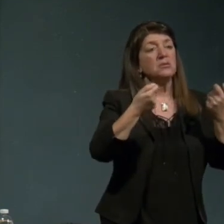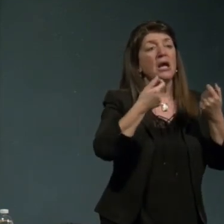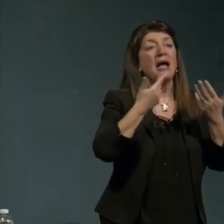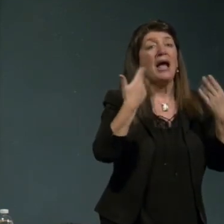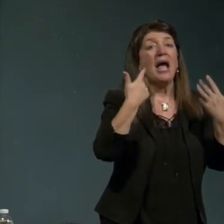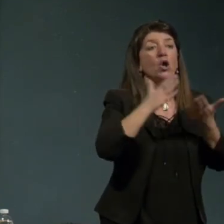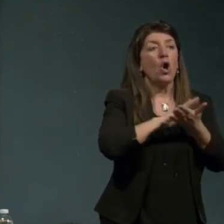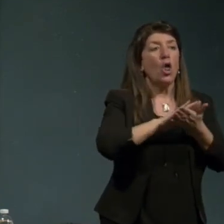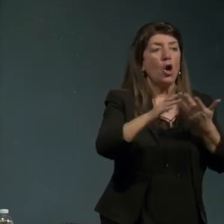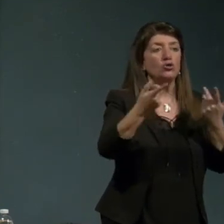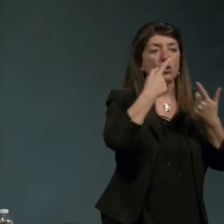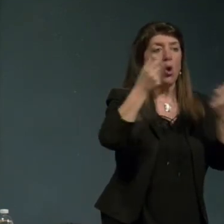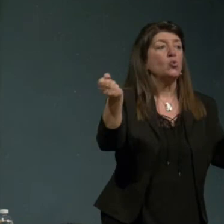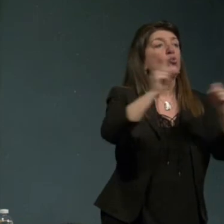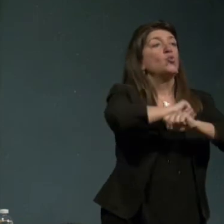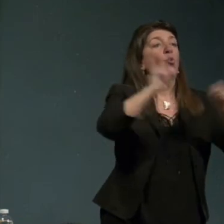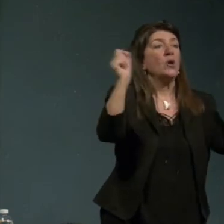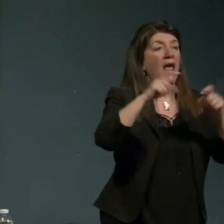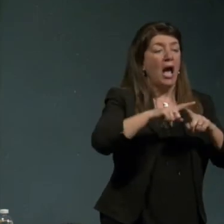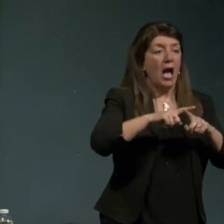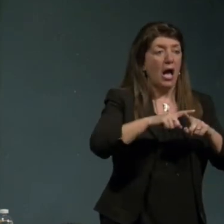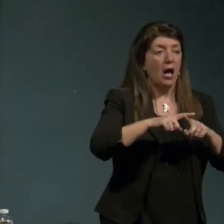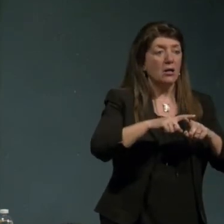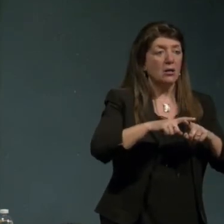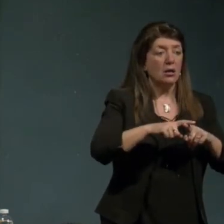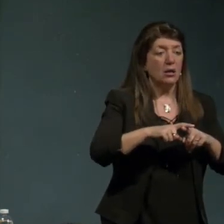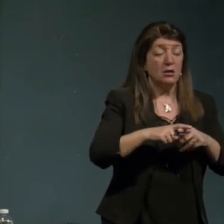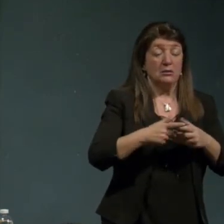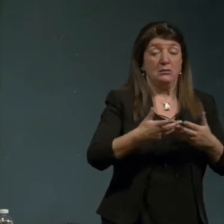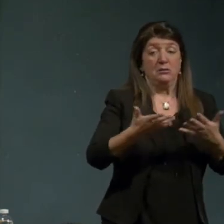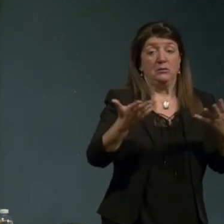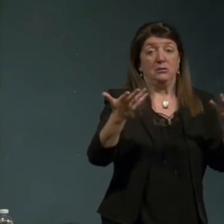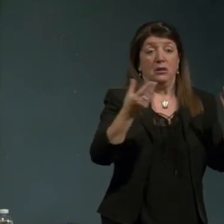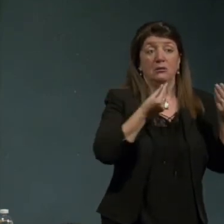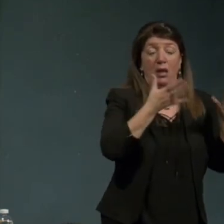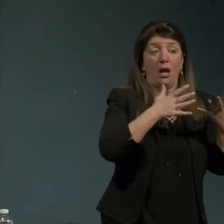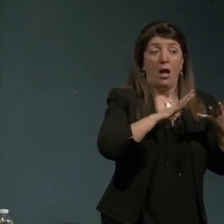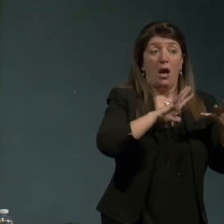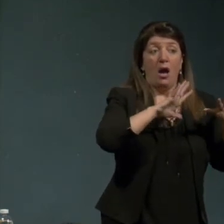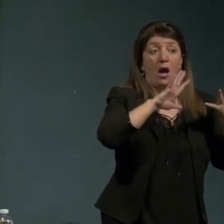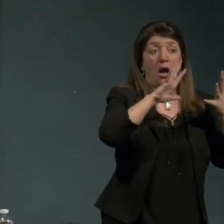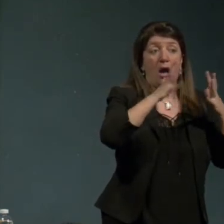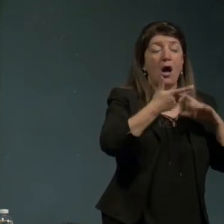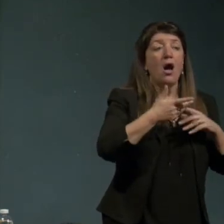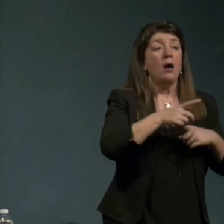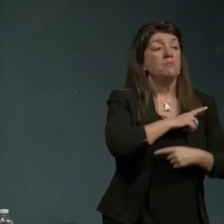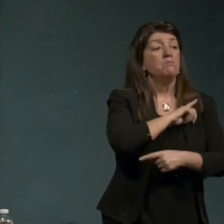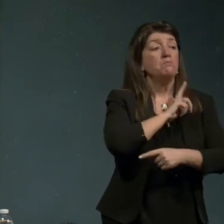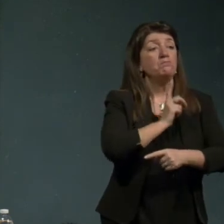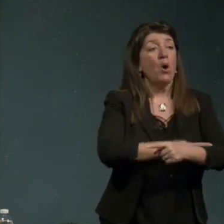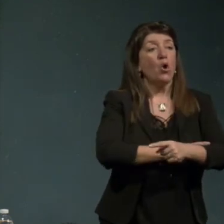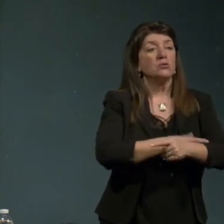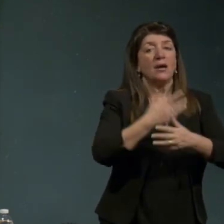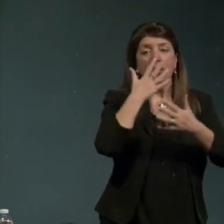e altre e un transumanismo che ha potere molto più grande con